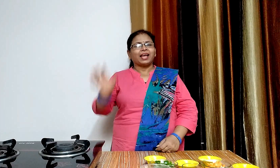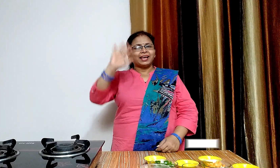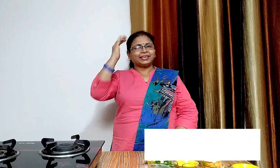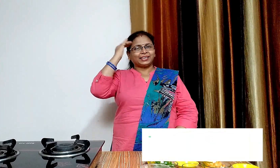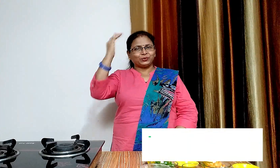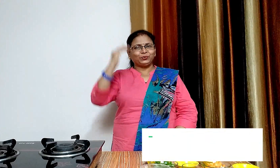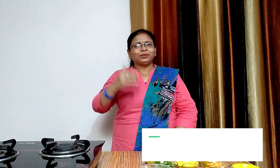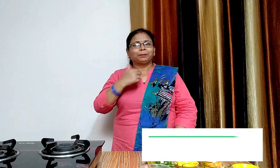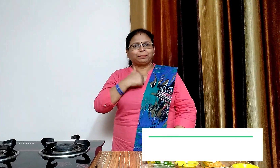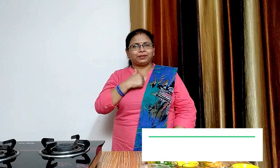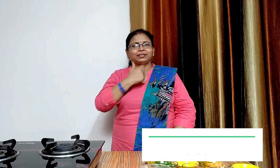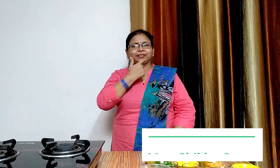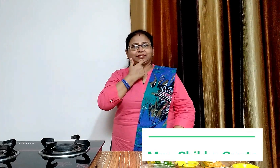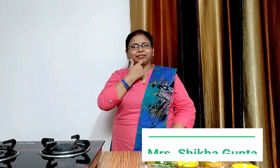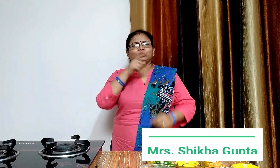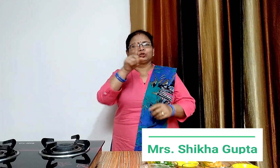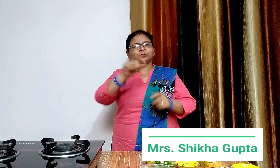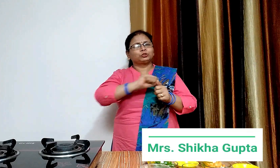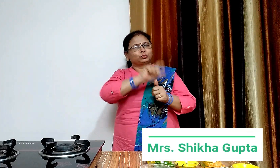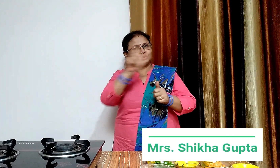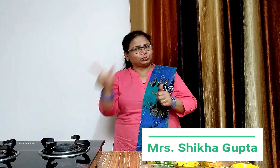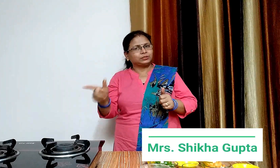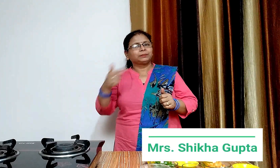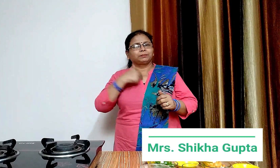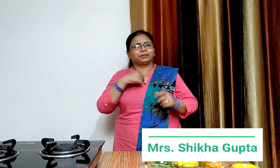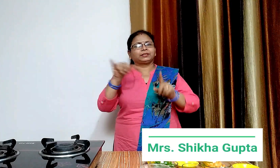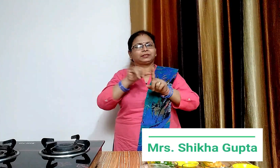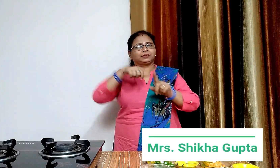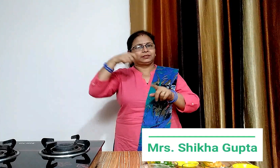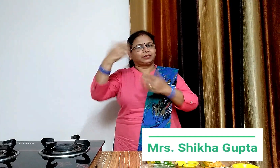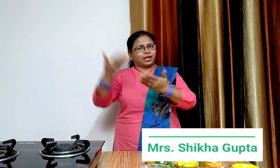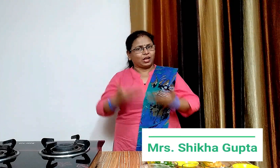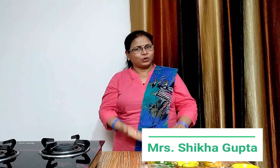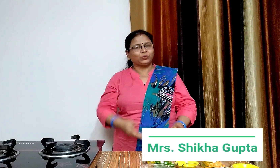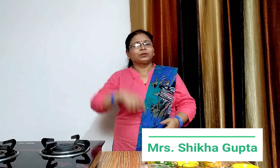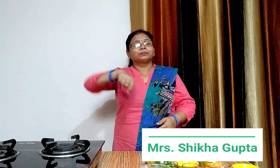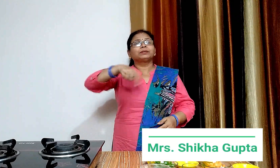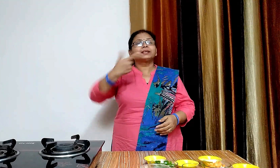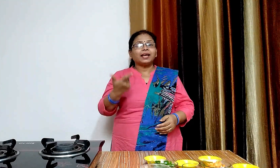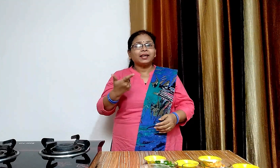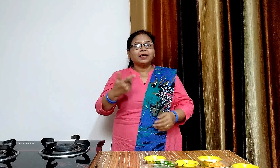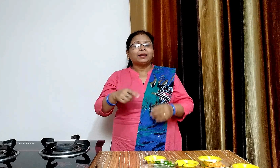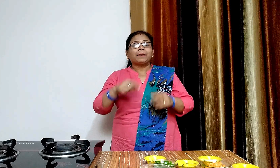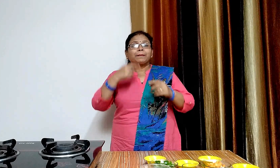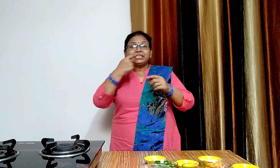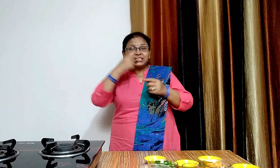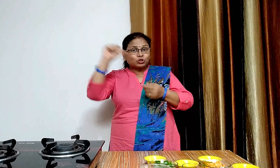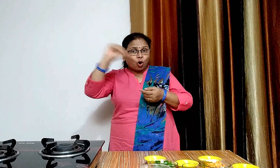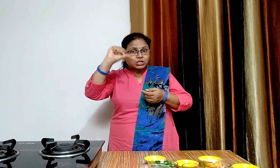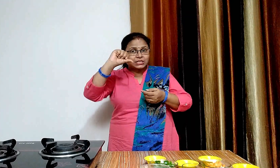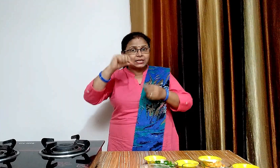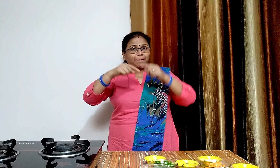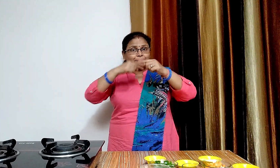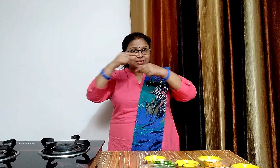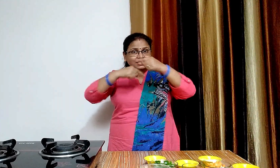हेलो फ्रेंज्स मैं शिक्का आप सभी का अपने यूट्यूब फिनल पर स्वागत करती हूँ आज हम वाइट सौस पास्ता बनाएंगे